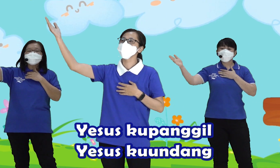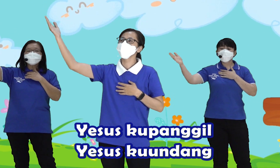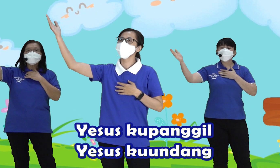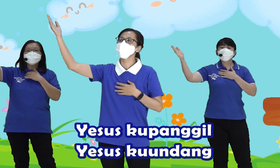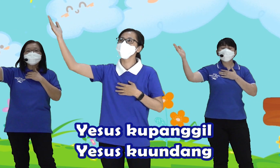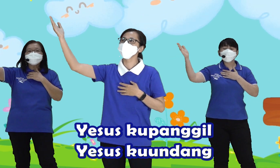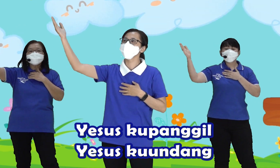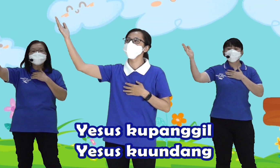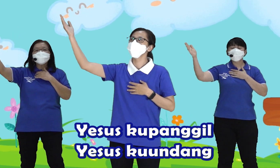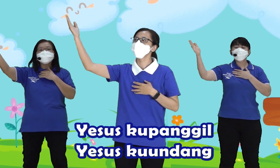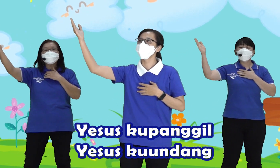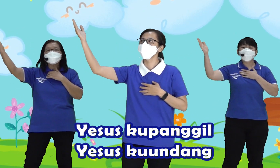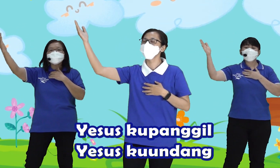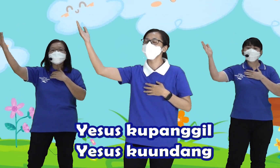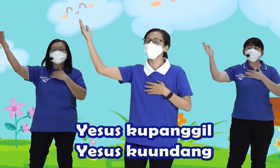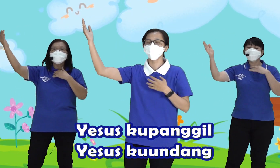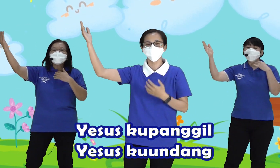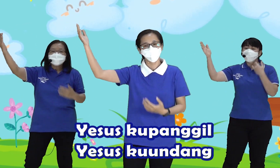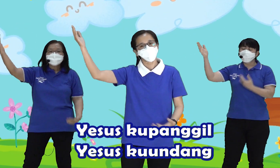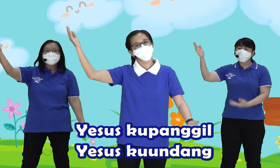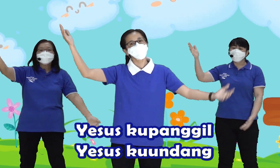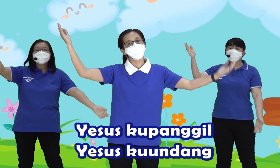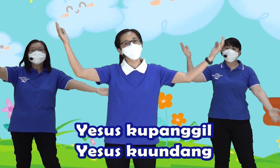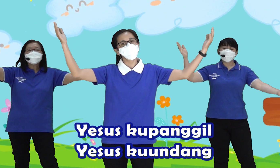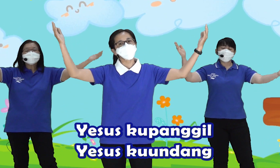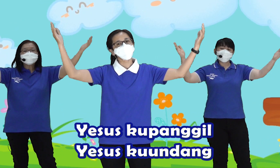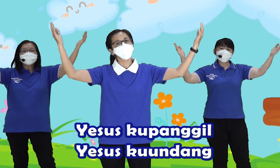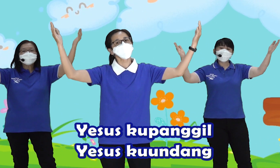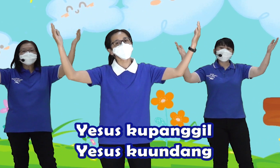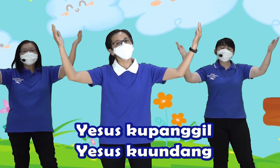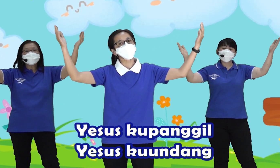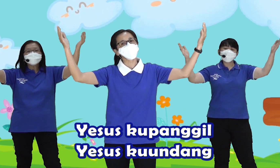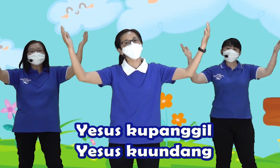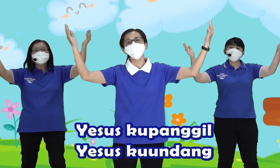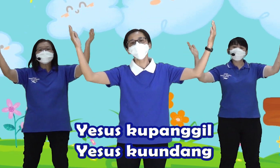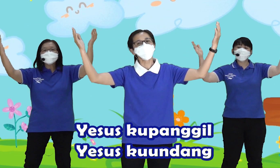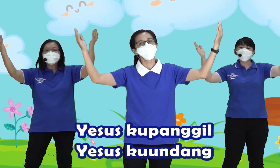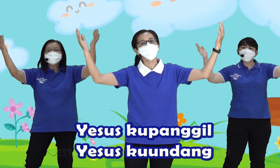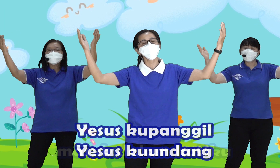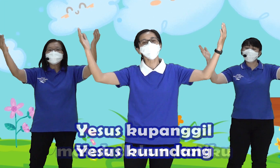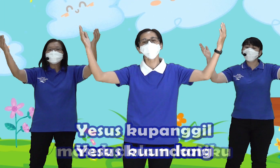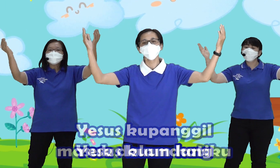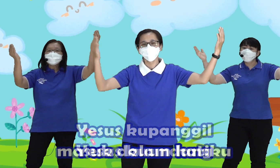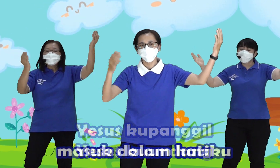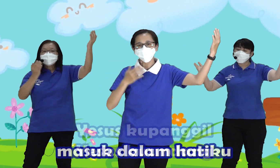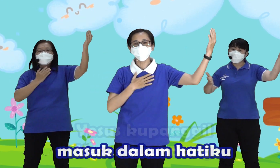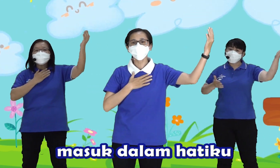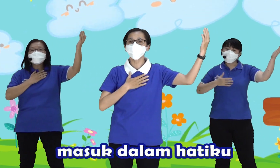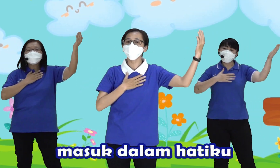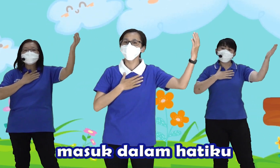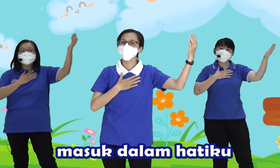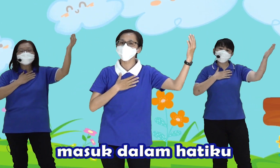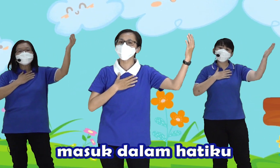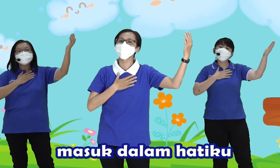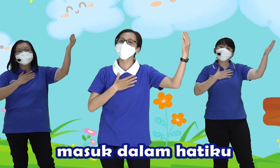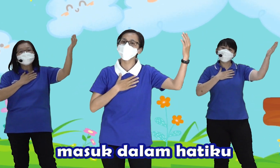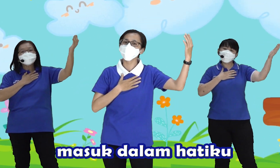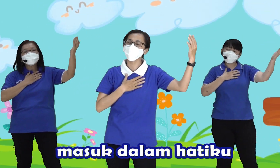Yesus ku panggil Yesus ku undang Yesus